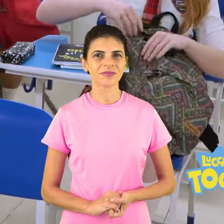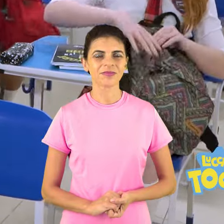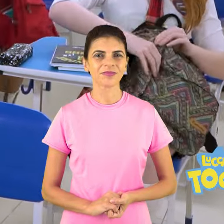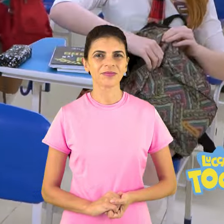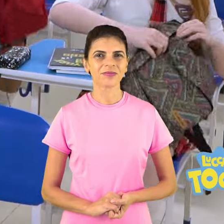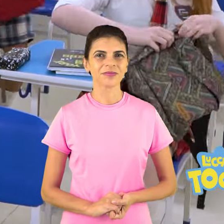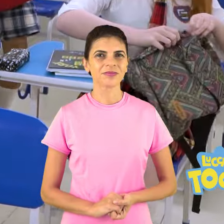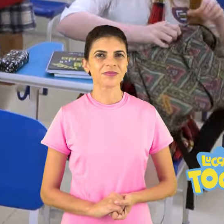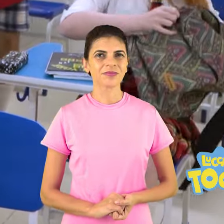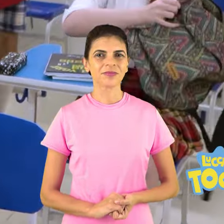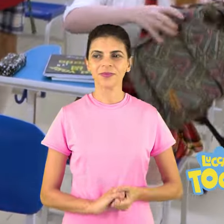Tchau, professora.